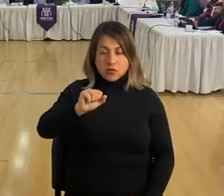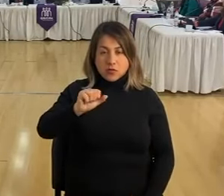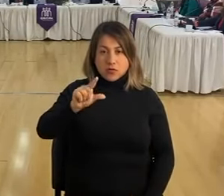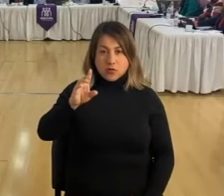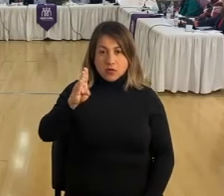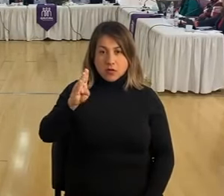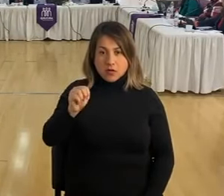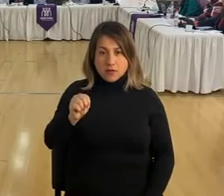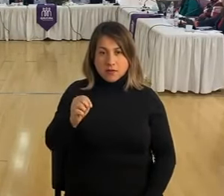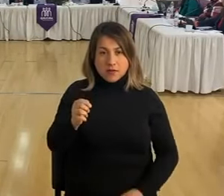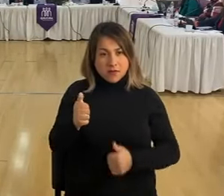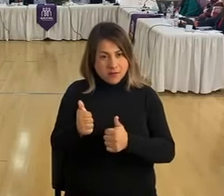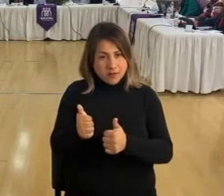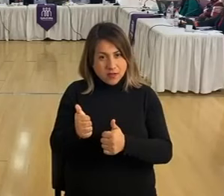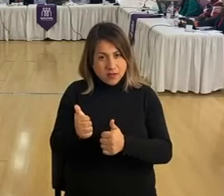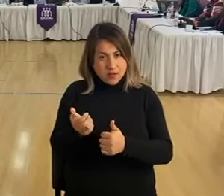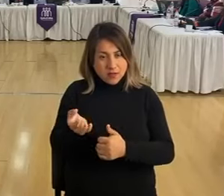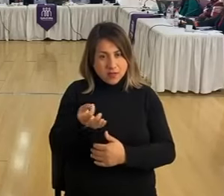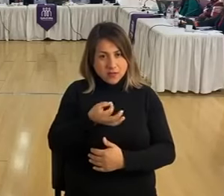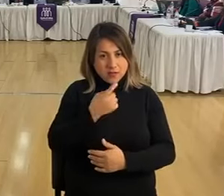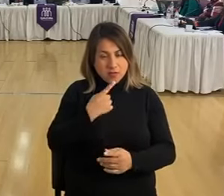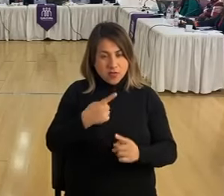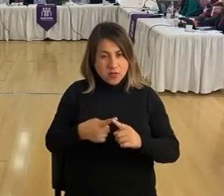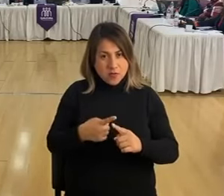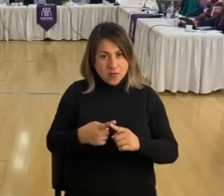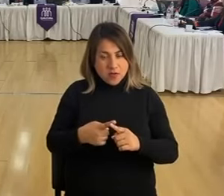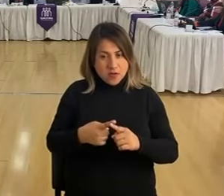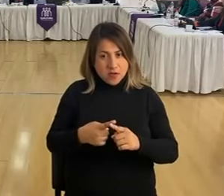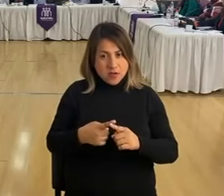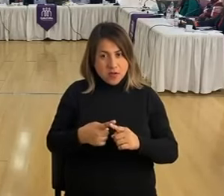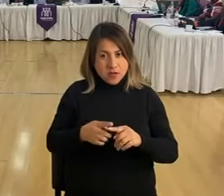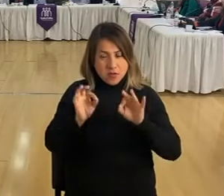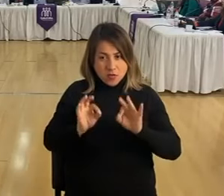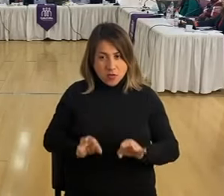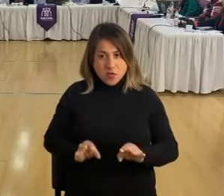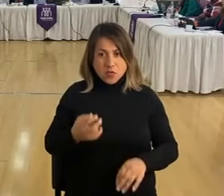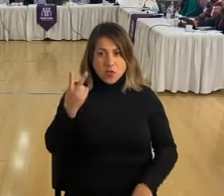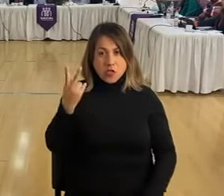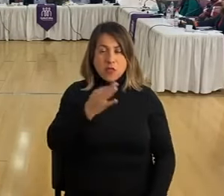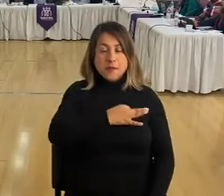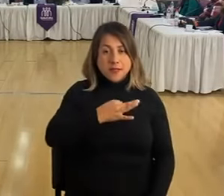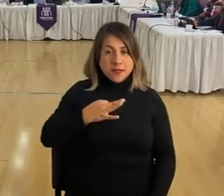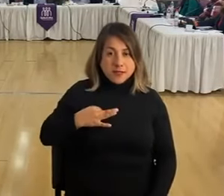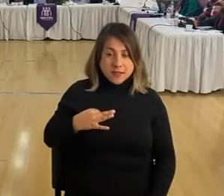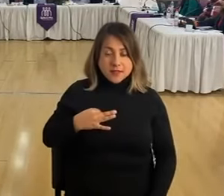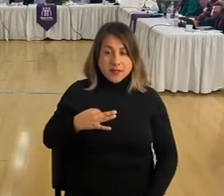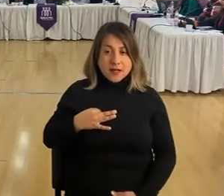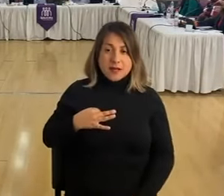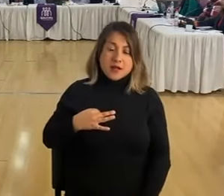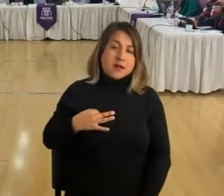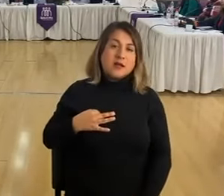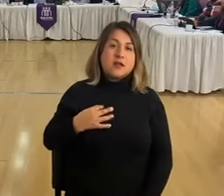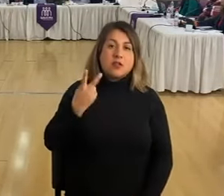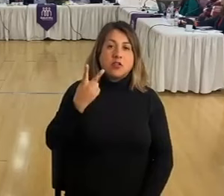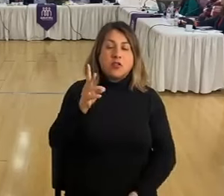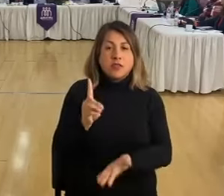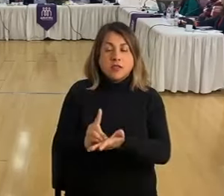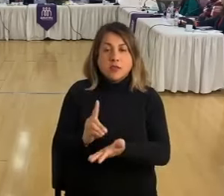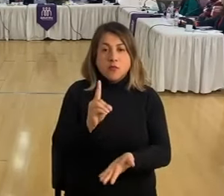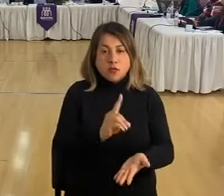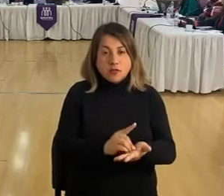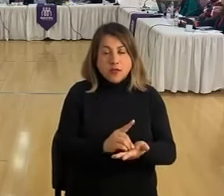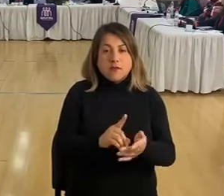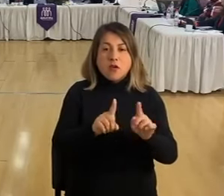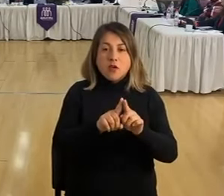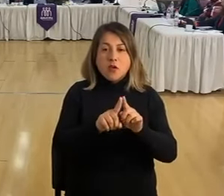¿está bien? Bueno justo estaba aquí hablando de las dos ministras que o sea dos diputadas que están